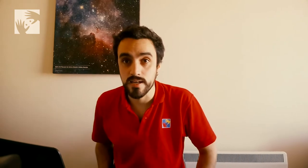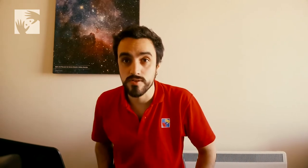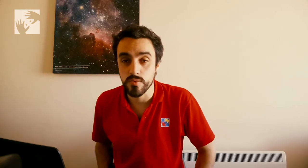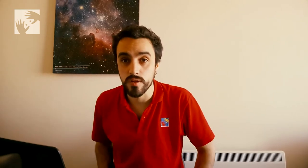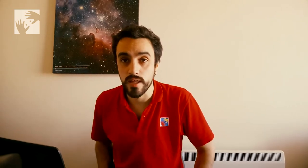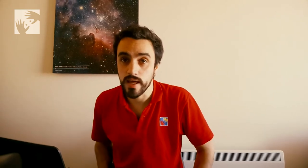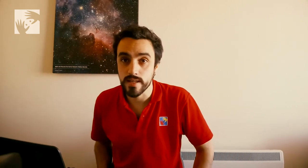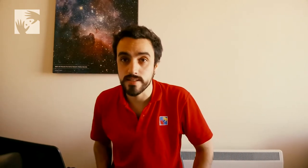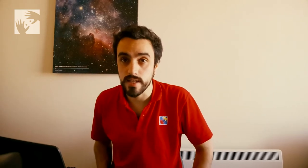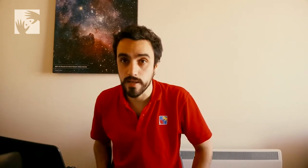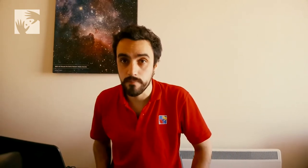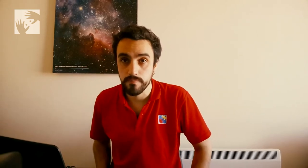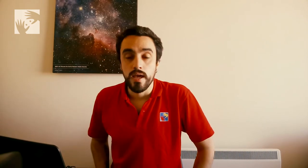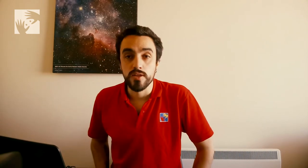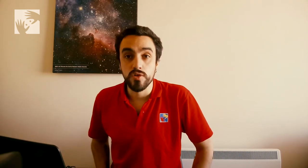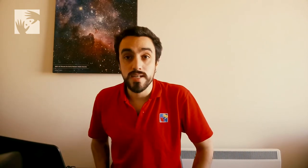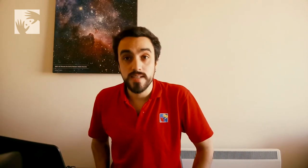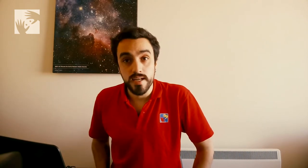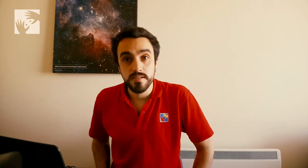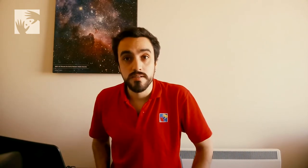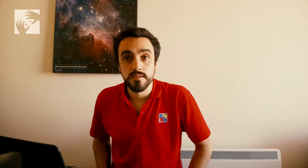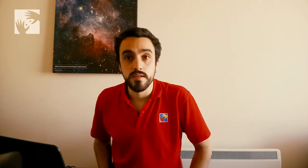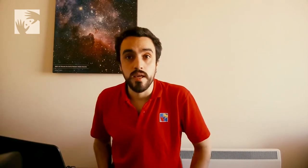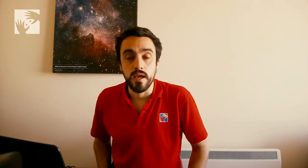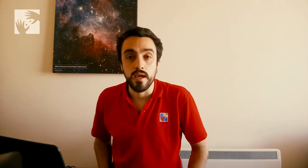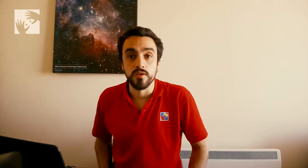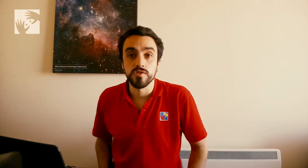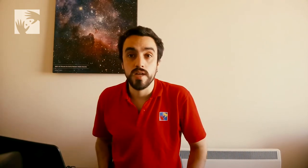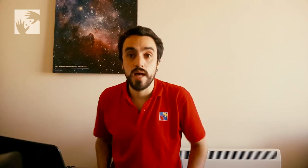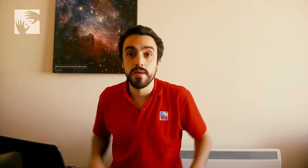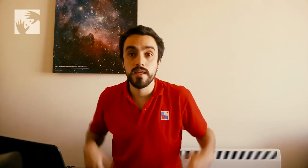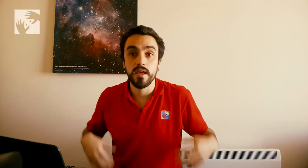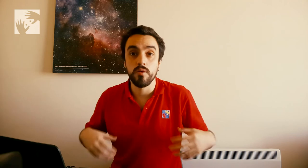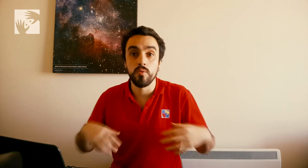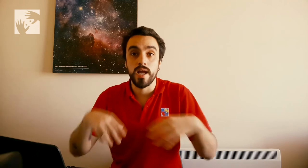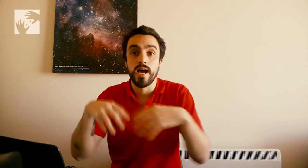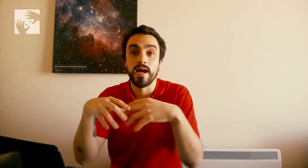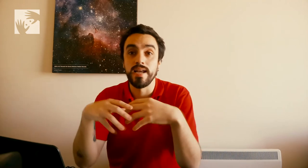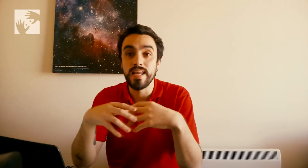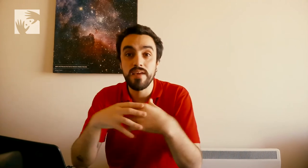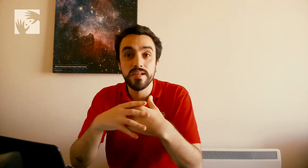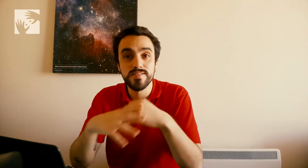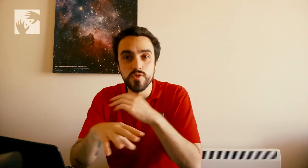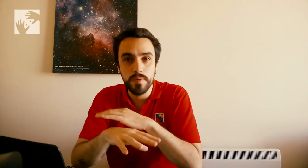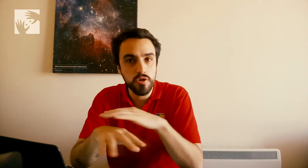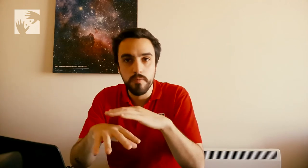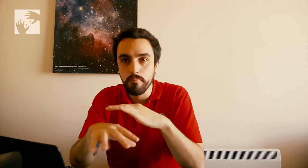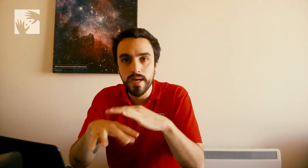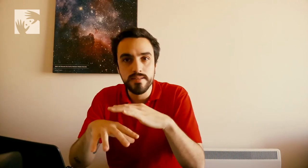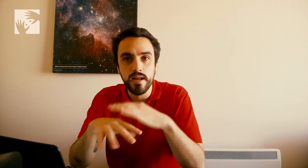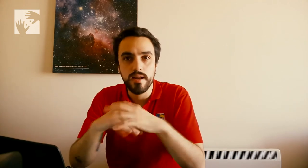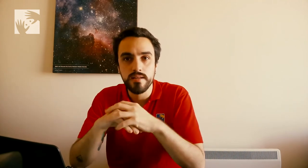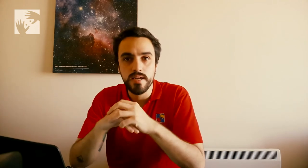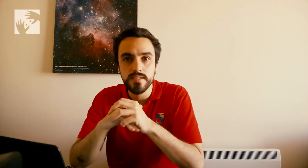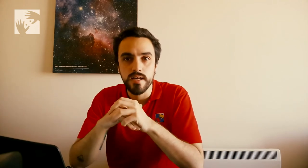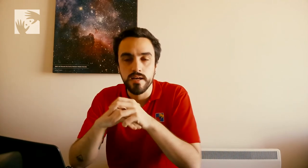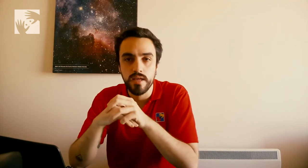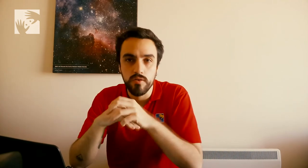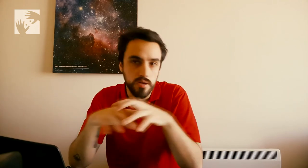sur de Chile. Estos glaciares, que no son nada más que una nieve súper compacta y recristalizada, que con el